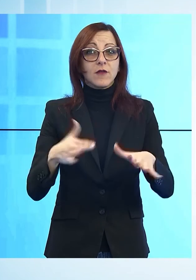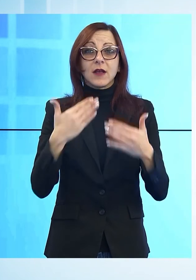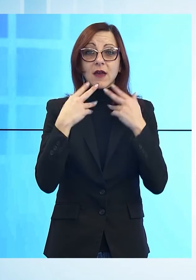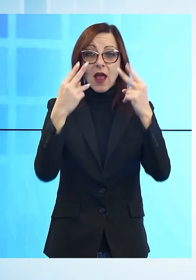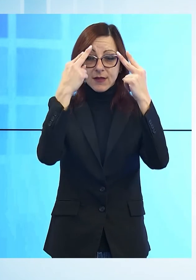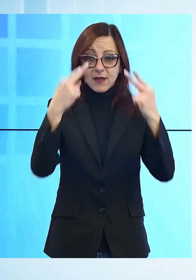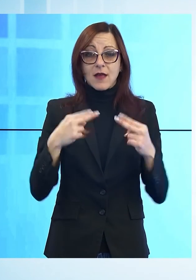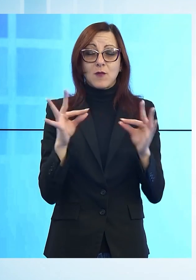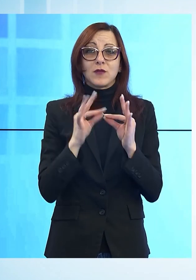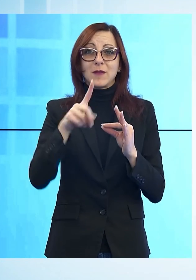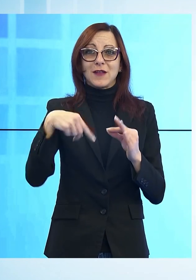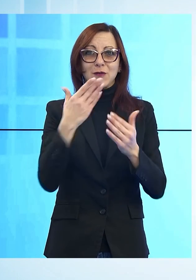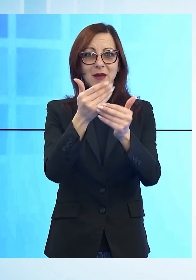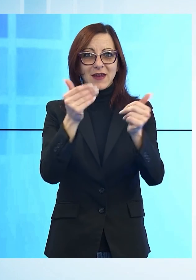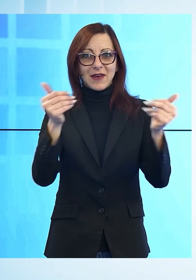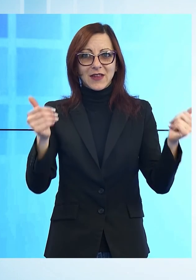e poi passiamo allo sport.